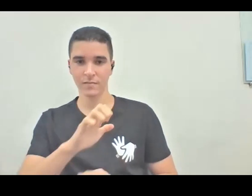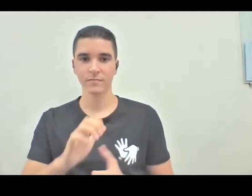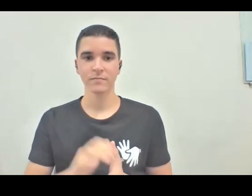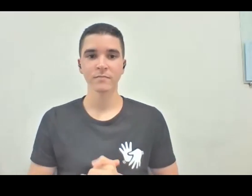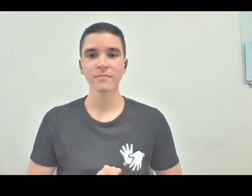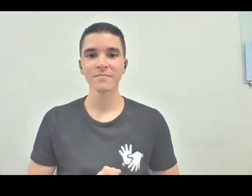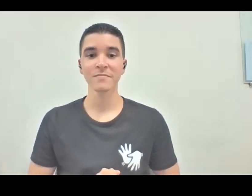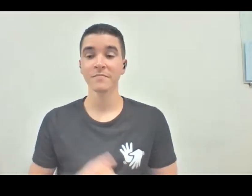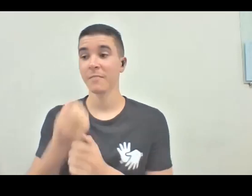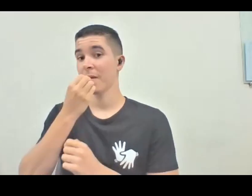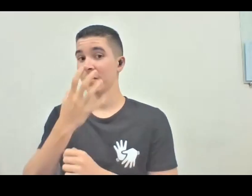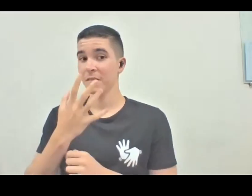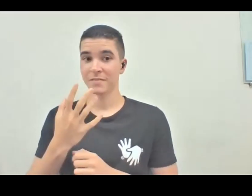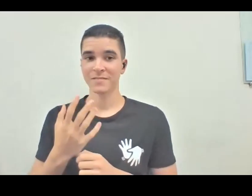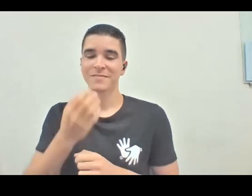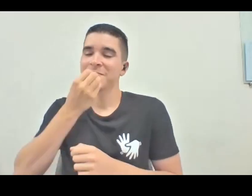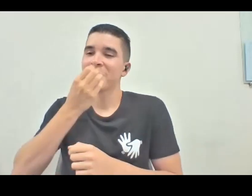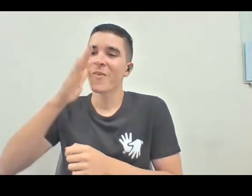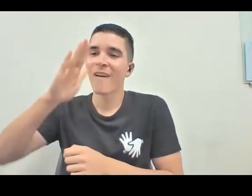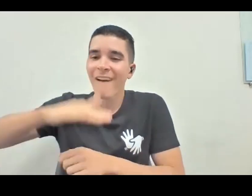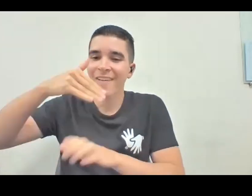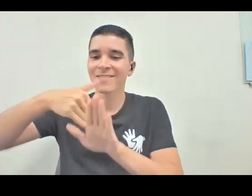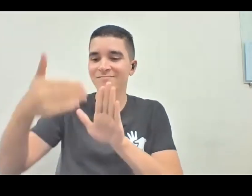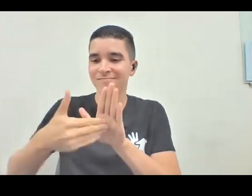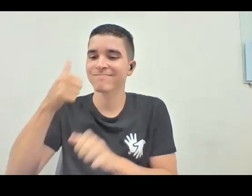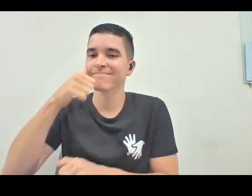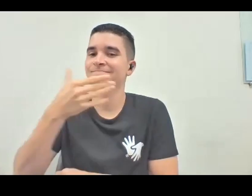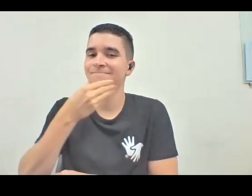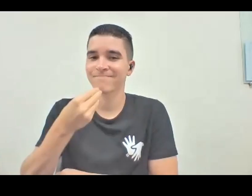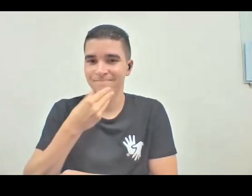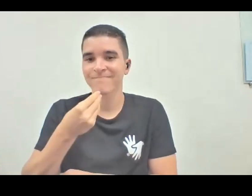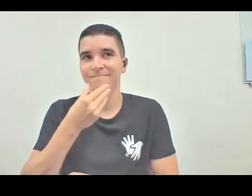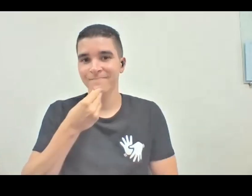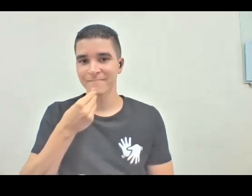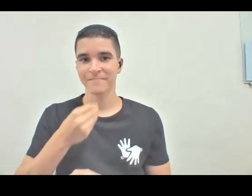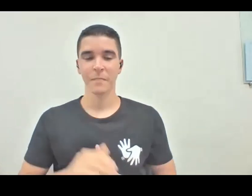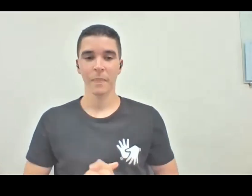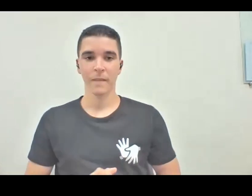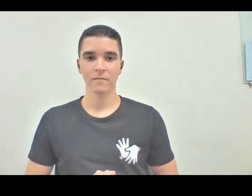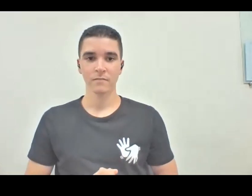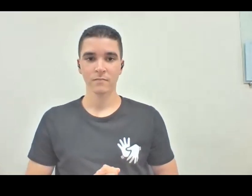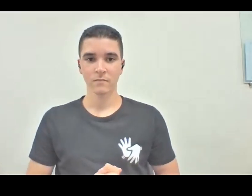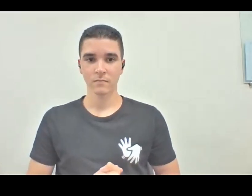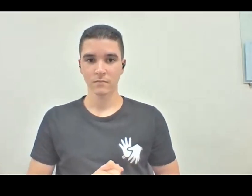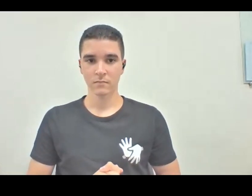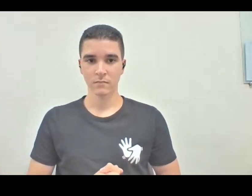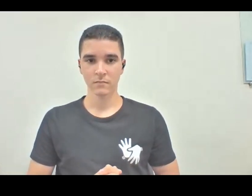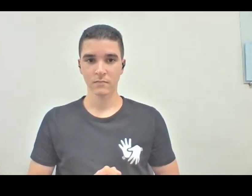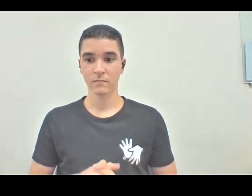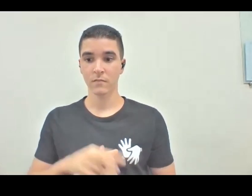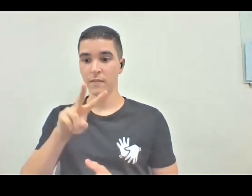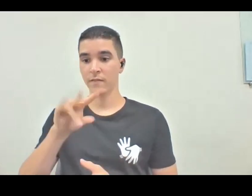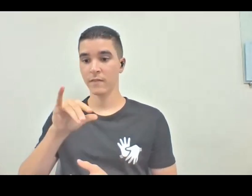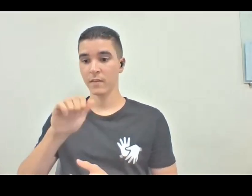Bom, boa tarde a todas, todos, todes, são a Viviane Sarraf, né, tô aqui